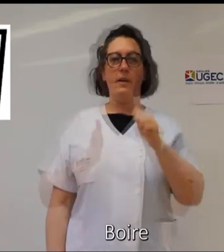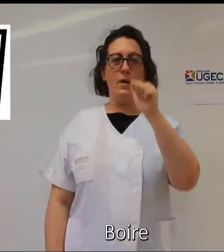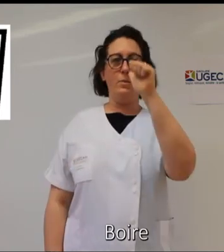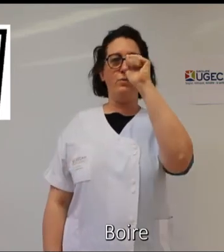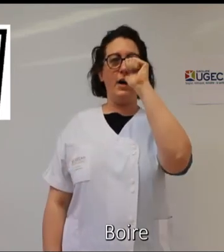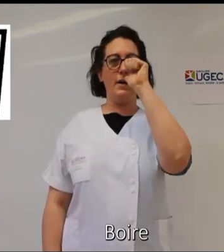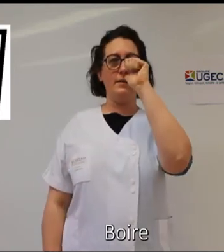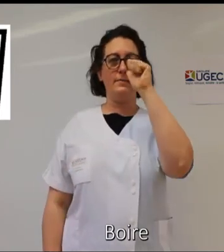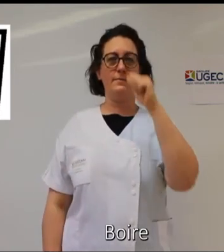boire,